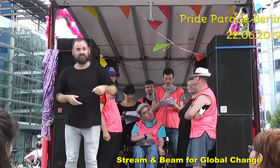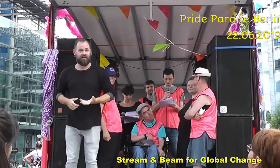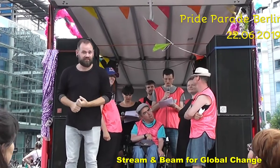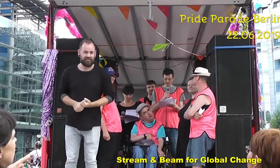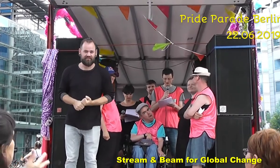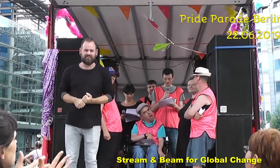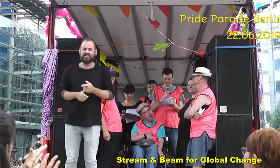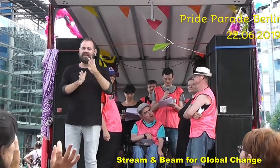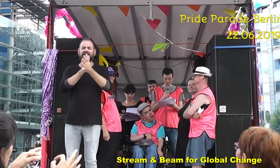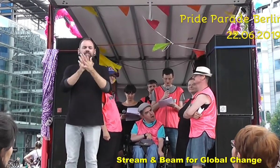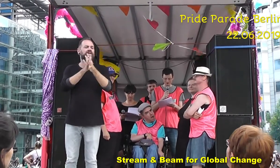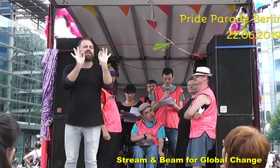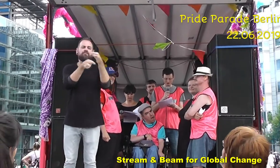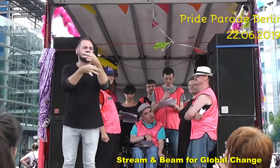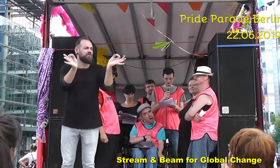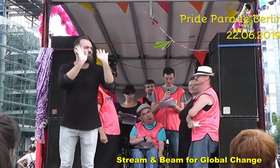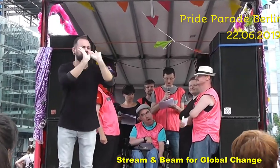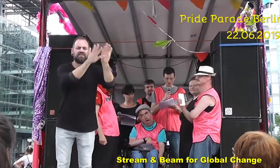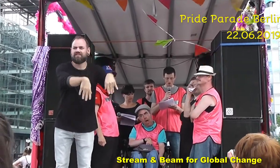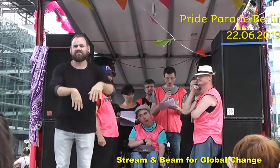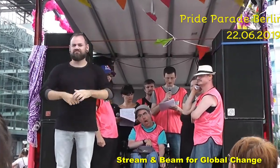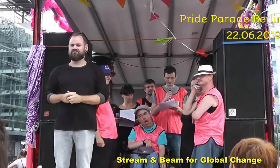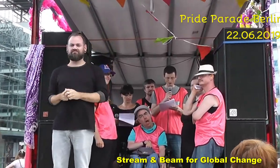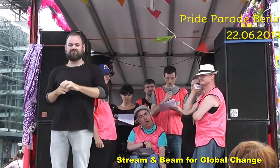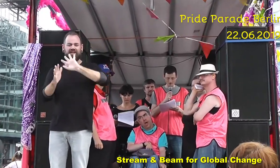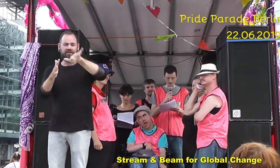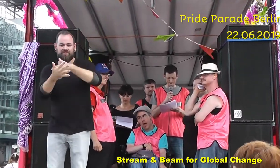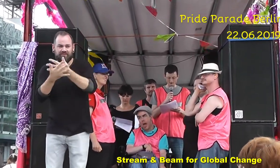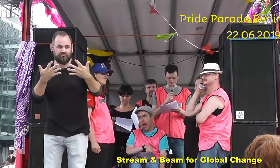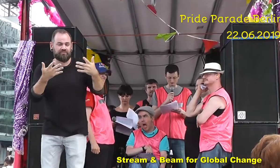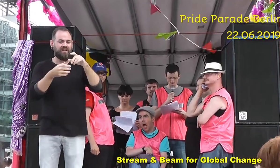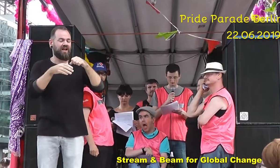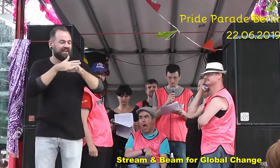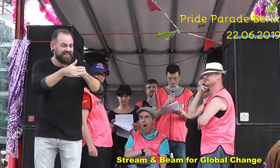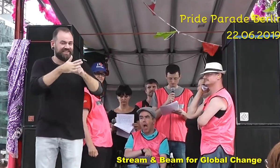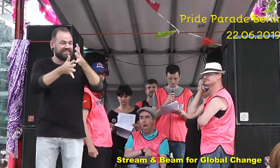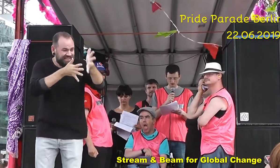Also zahlen wir keine Gebärdensprachkurse und keine Dolmetscherinnen.